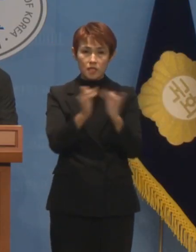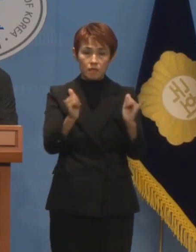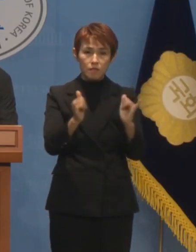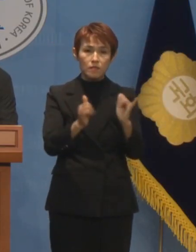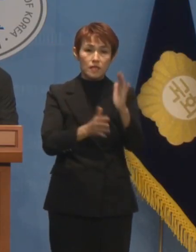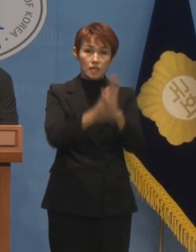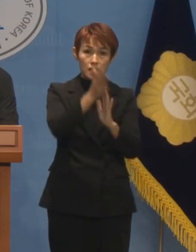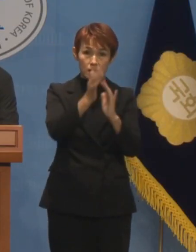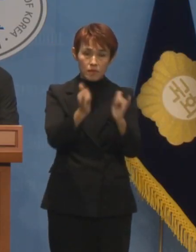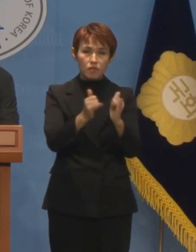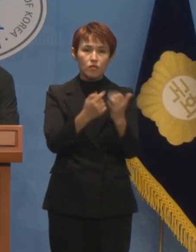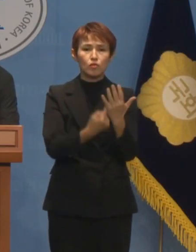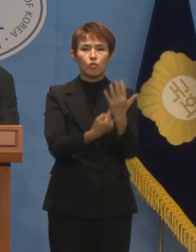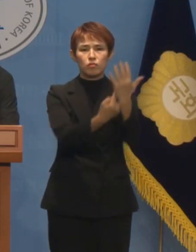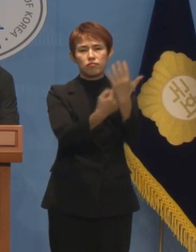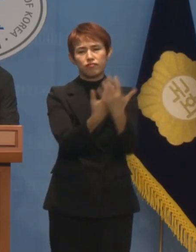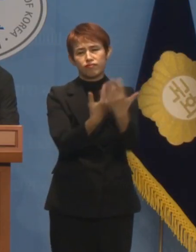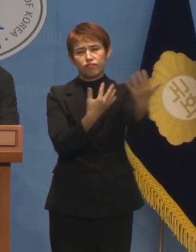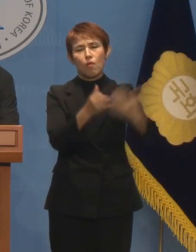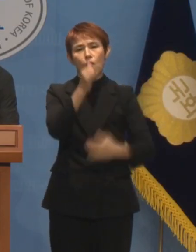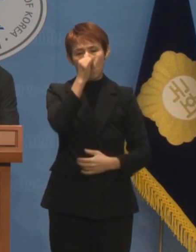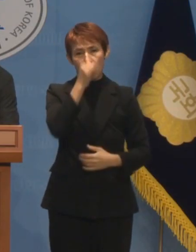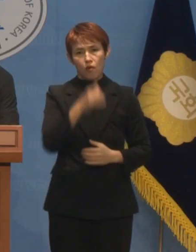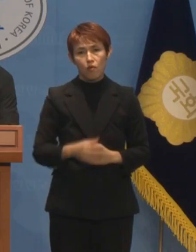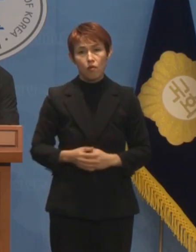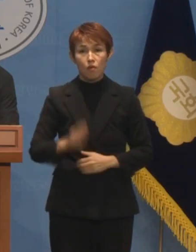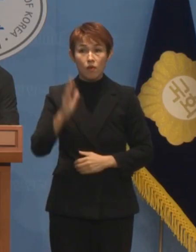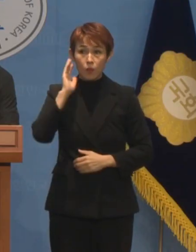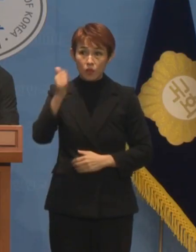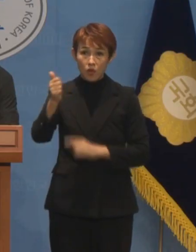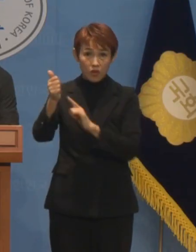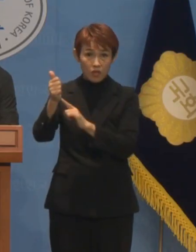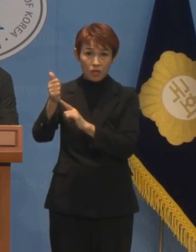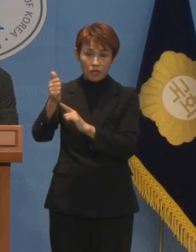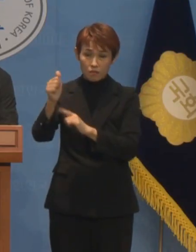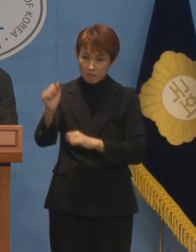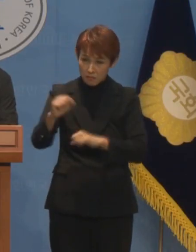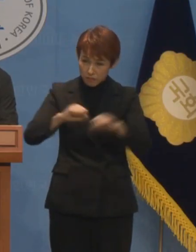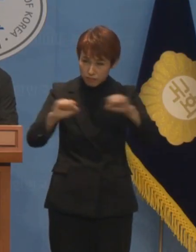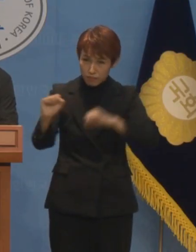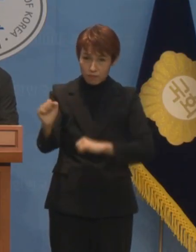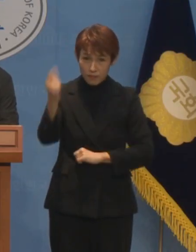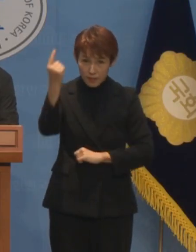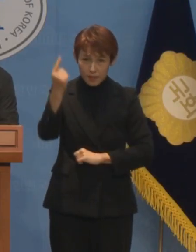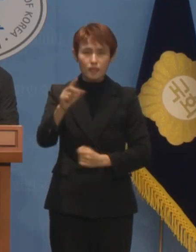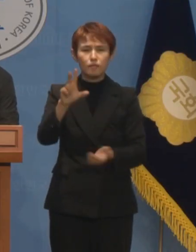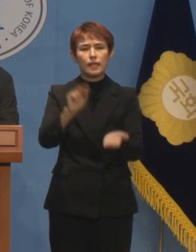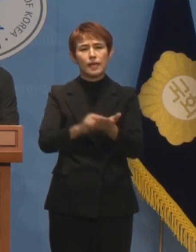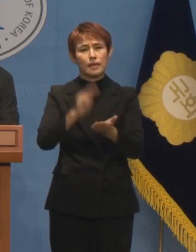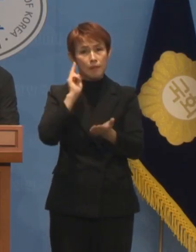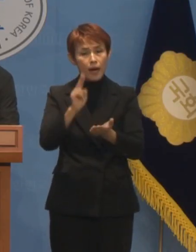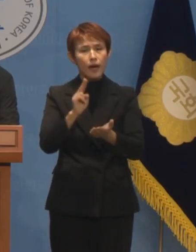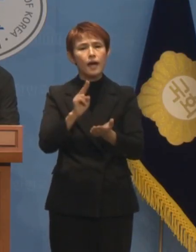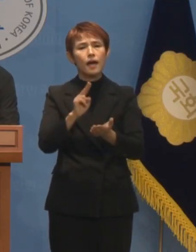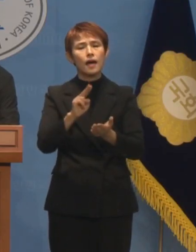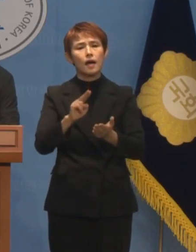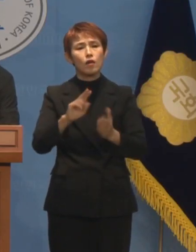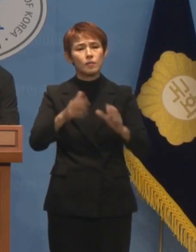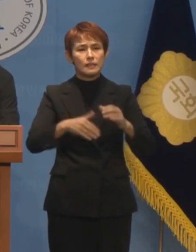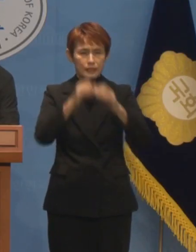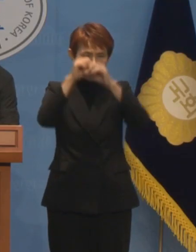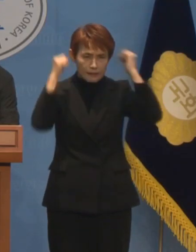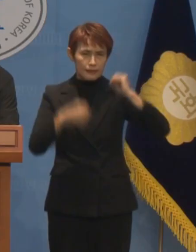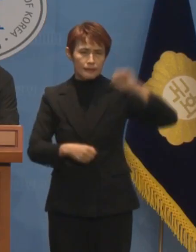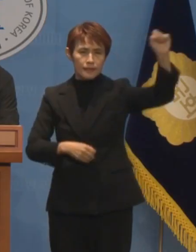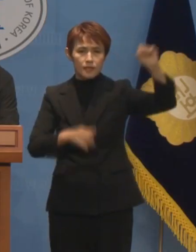예정되어 있습니다. 대통령이 직접 초래한 이 심각한 작금의 사태를 부디